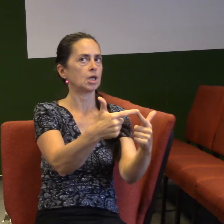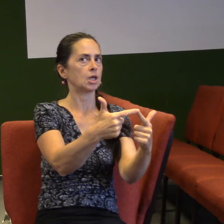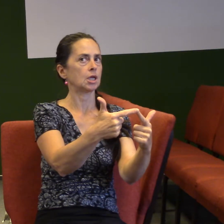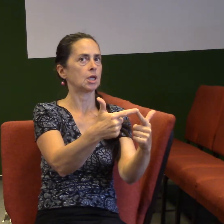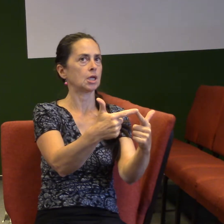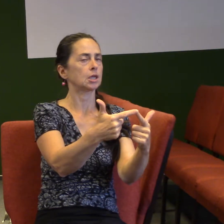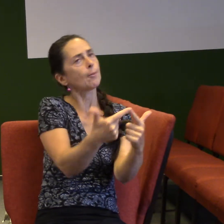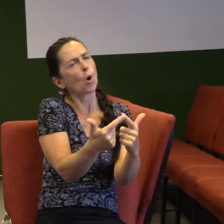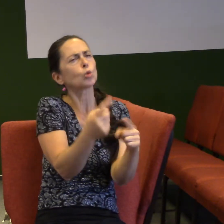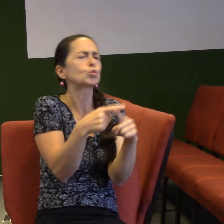ale nemluví, že?